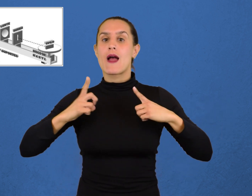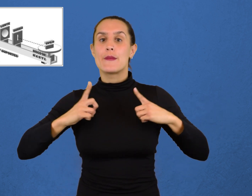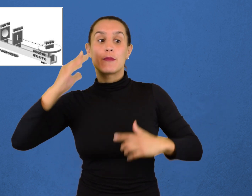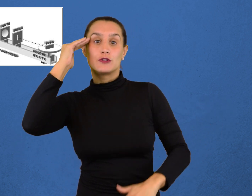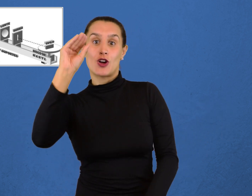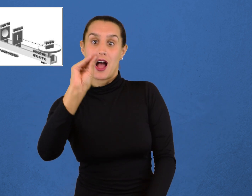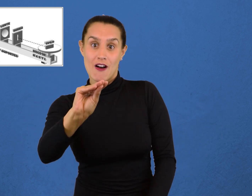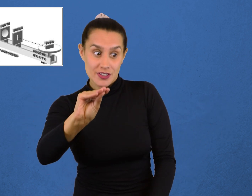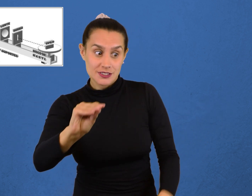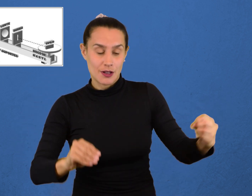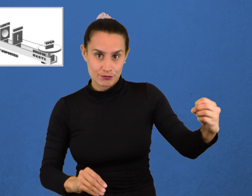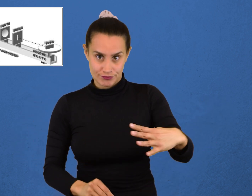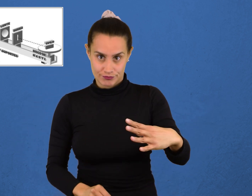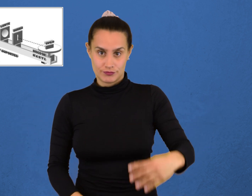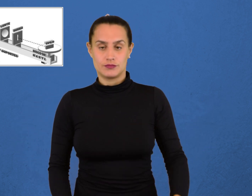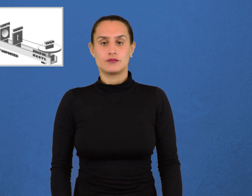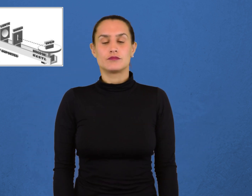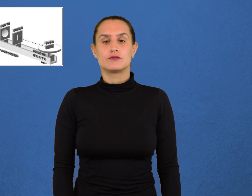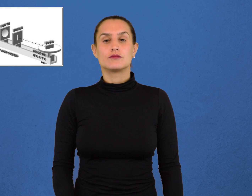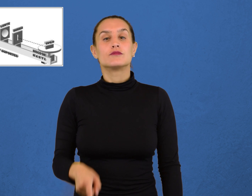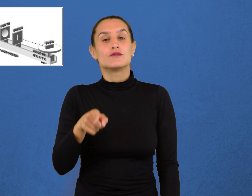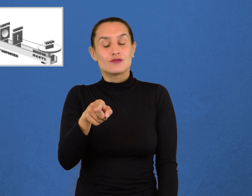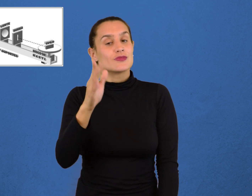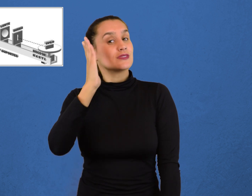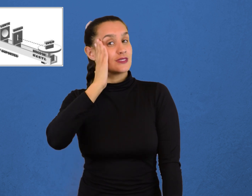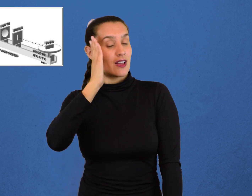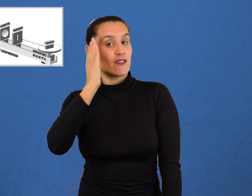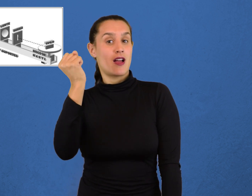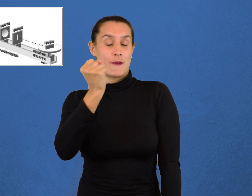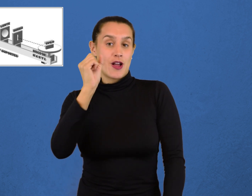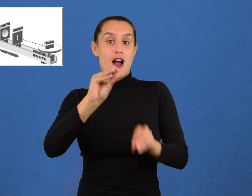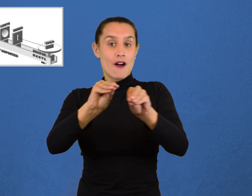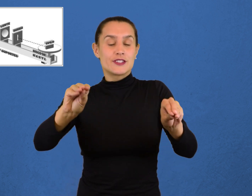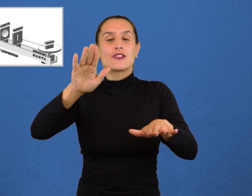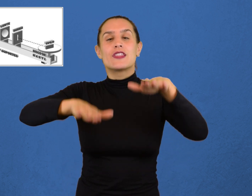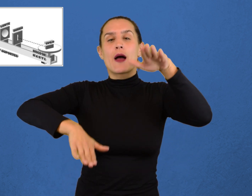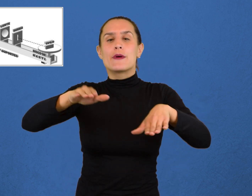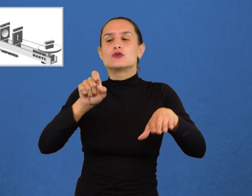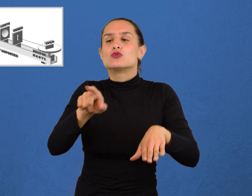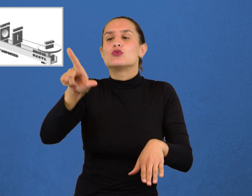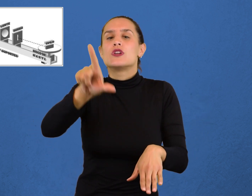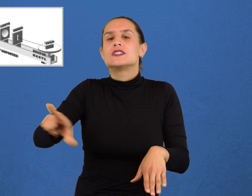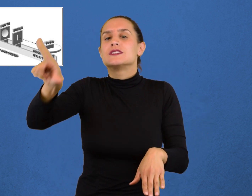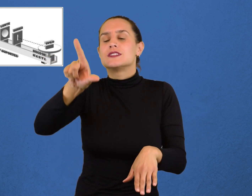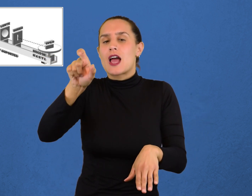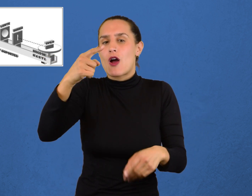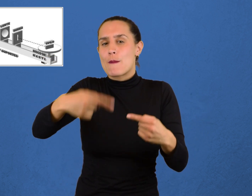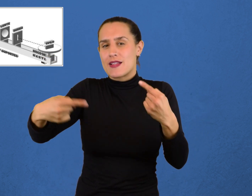Tenga en cuenta que el dispositivo puede tener mínimas variantes de acuerdo a los materiales del laboratorio de tu liceo.